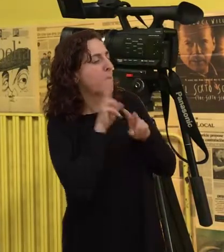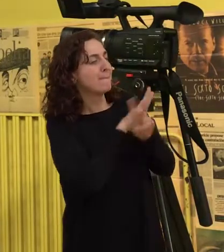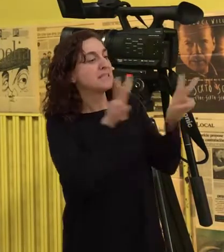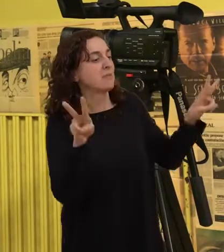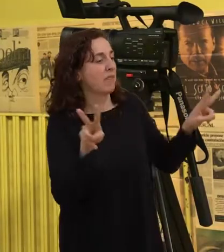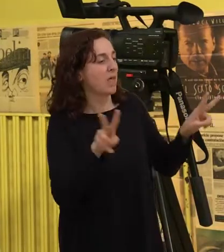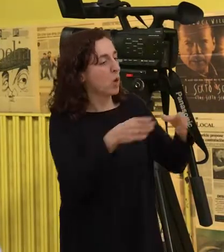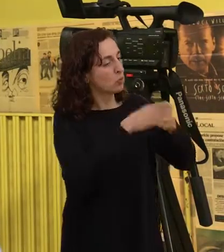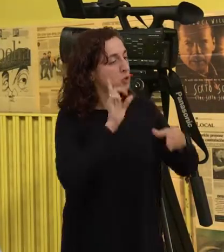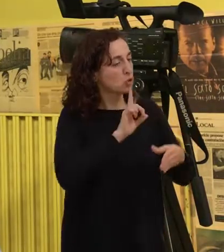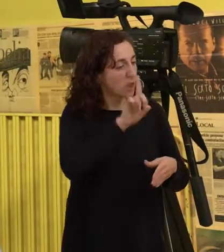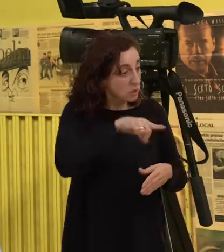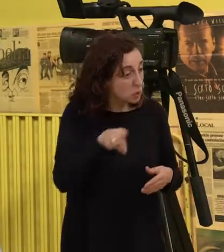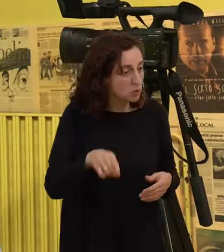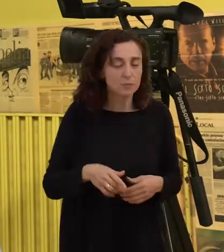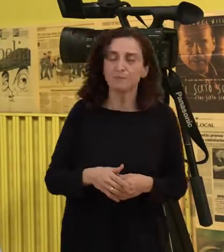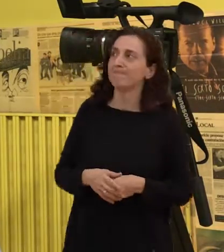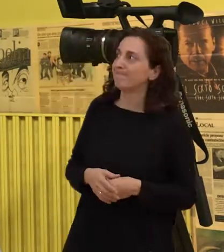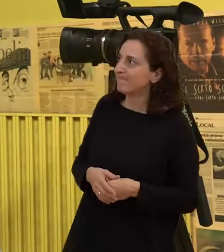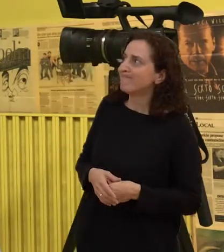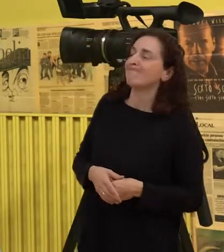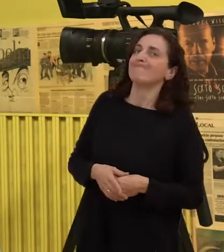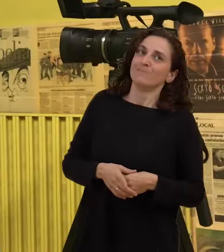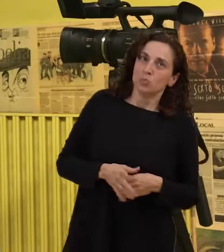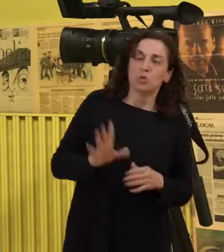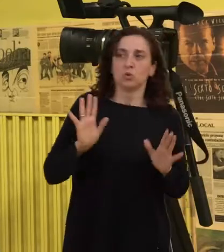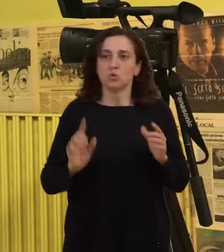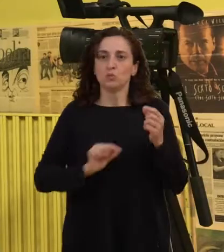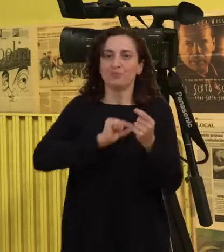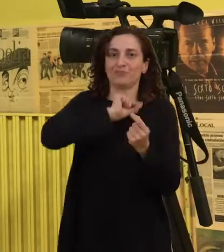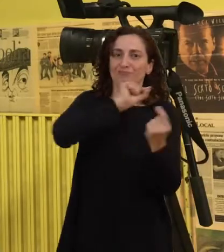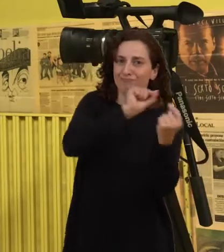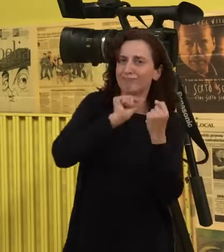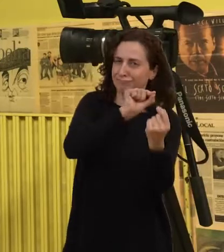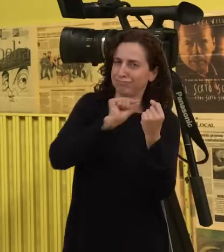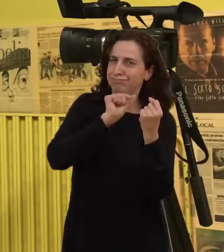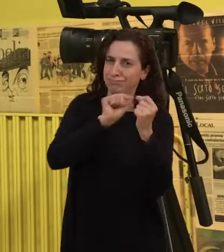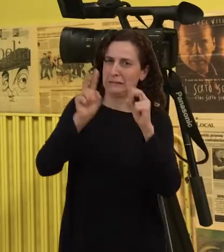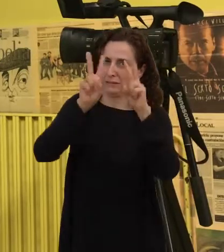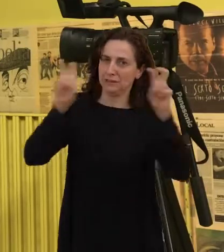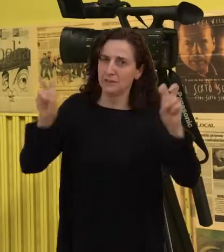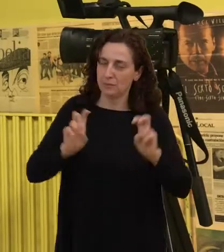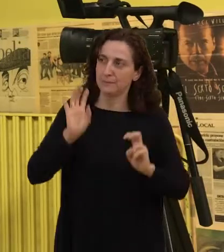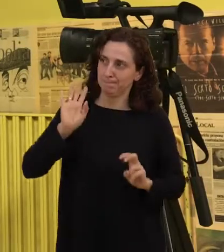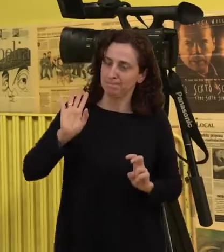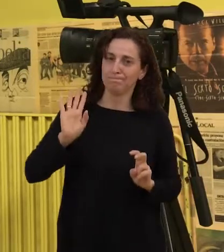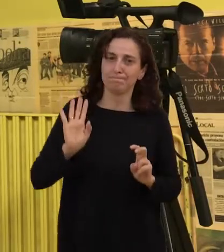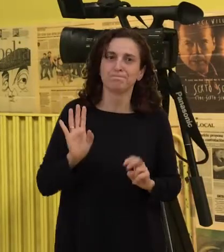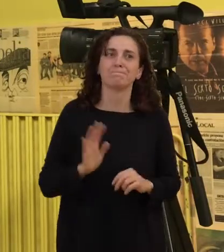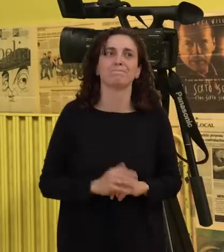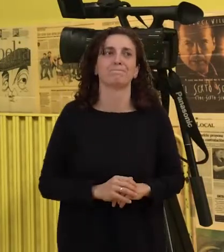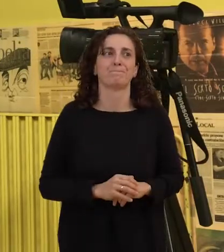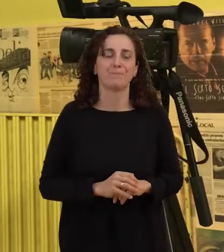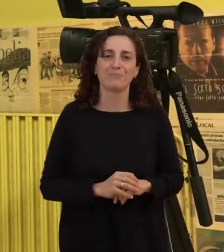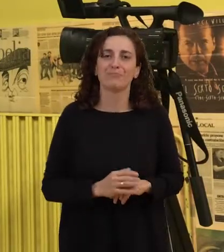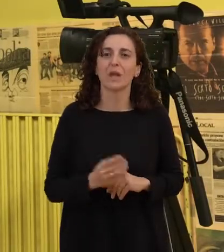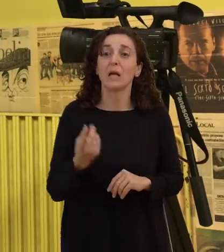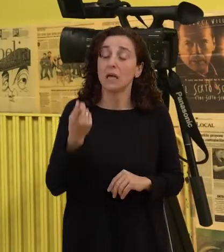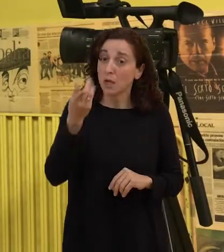Bueno, hay un poco de controversia con esto, porque, aunque es muy importante que